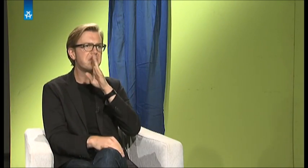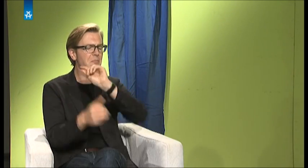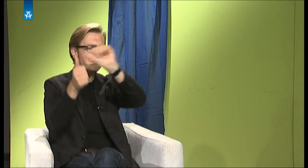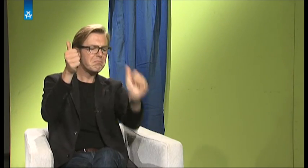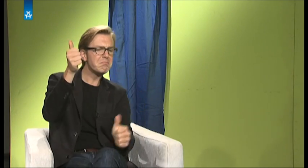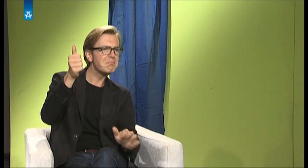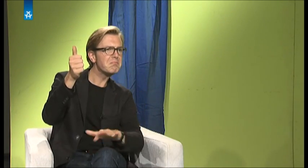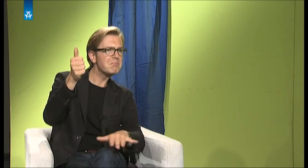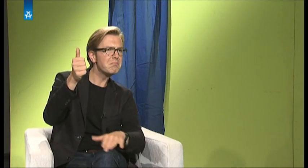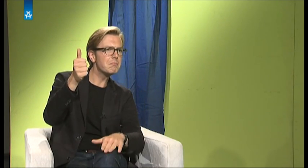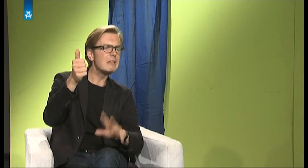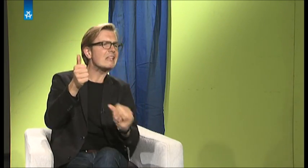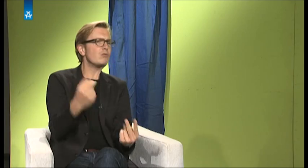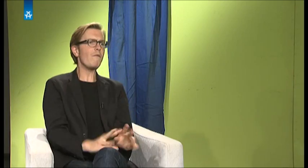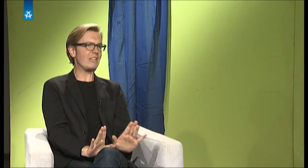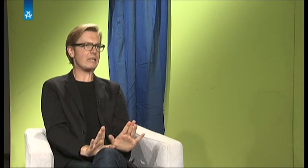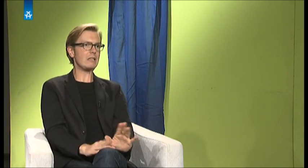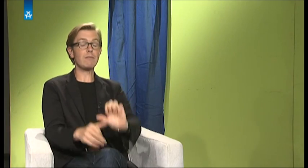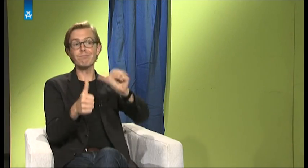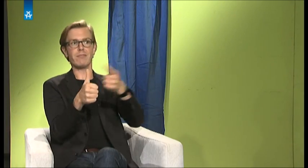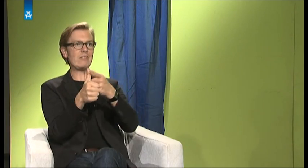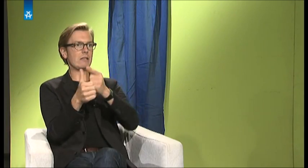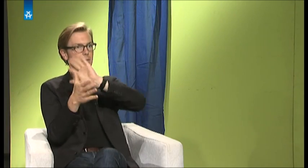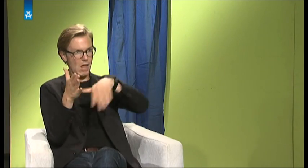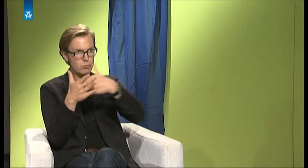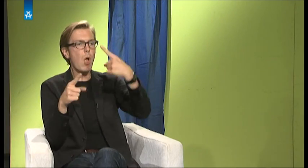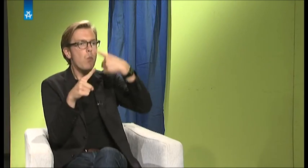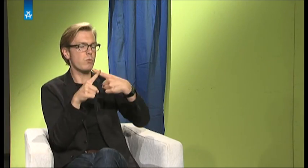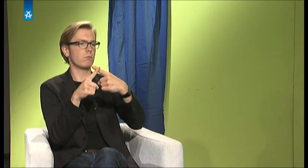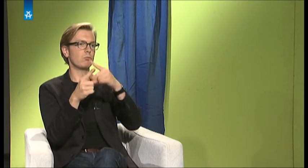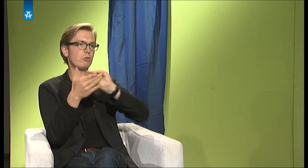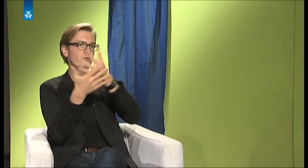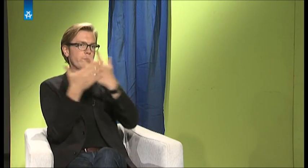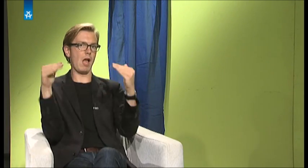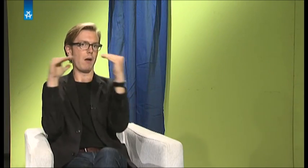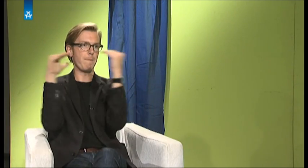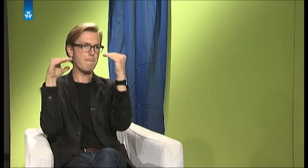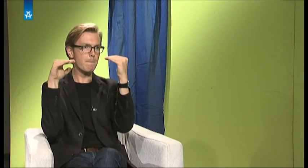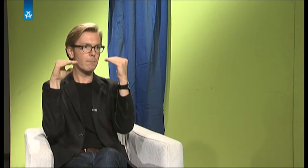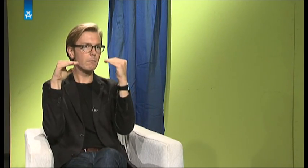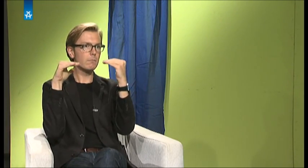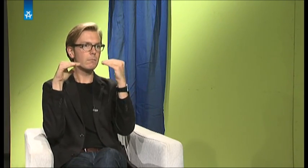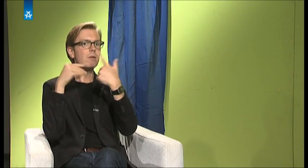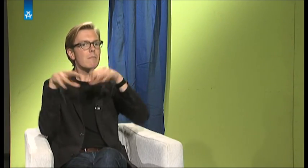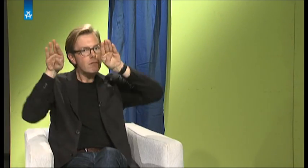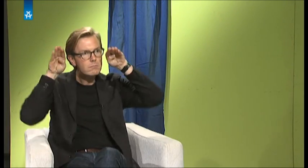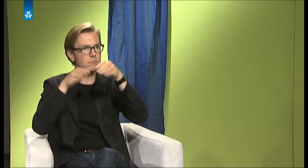ist. Und in den USA ist es halt Gebärdensprache und Schriftsprache. Die Lautsprache ist da nicht so wichtig. Wichtig ist die Gebärdensprache und